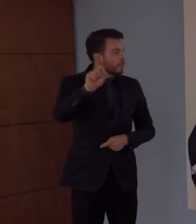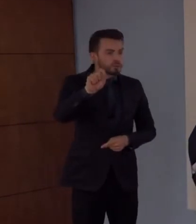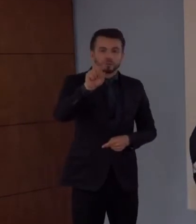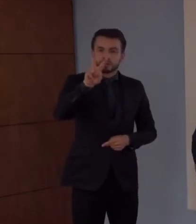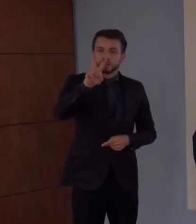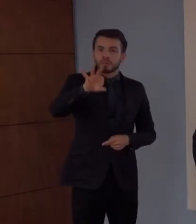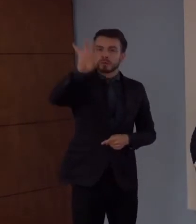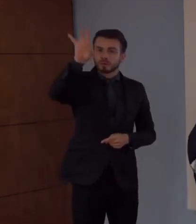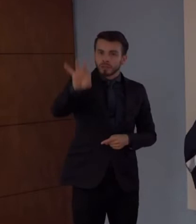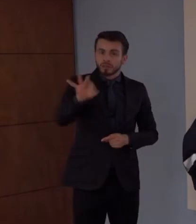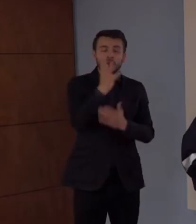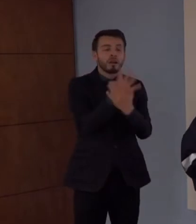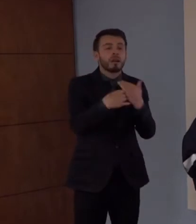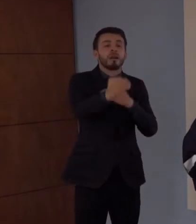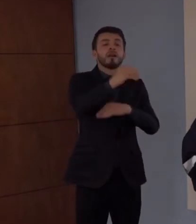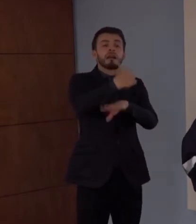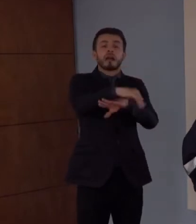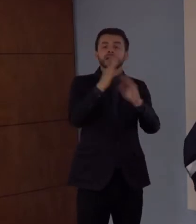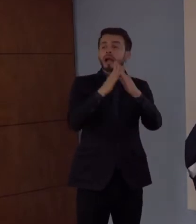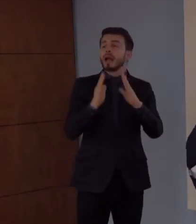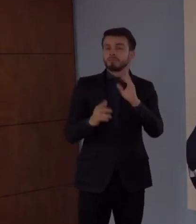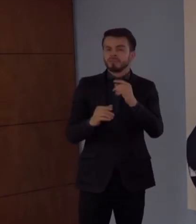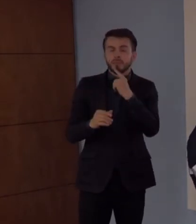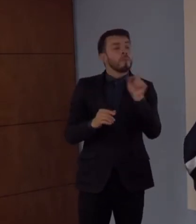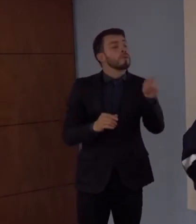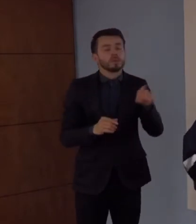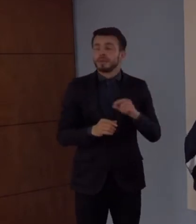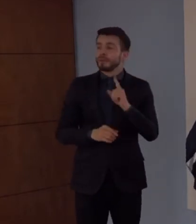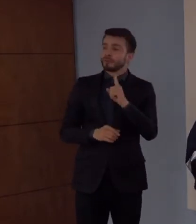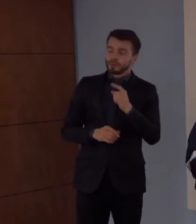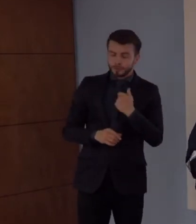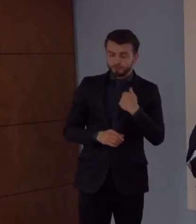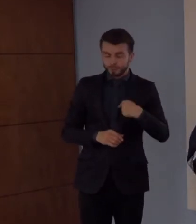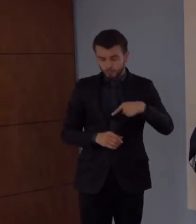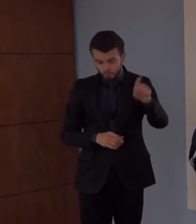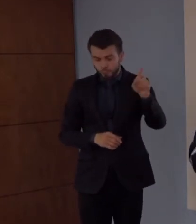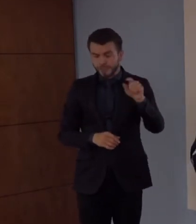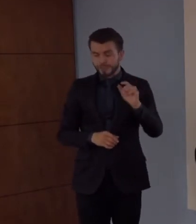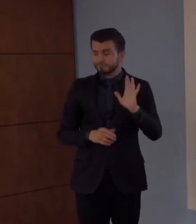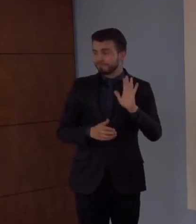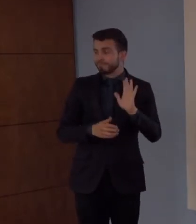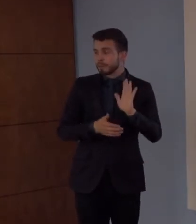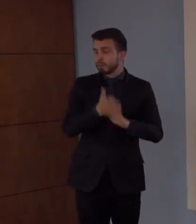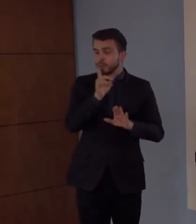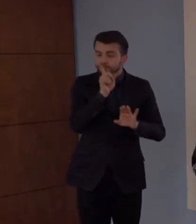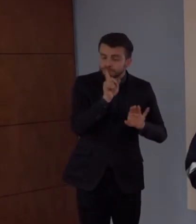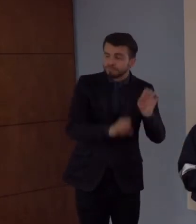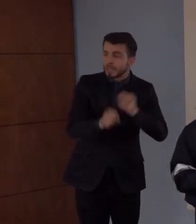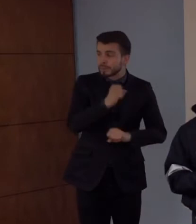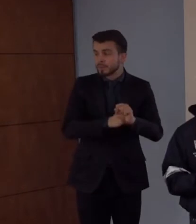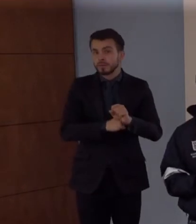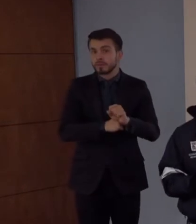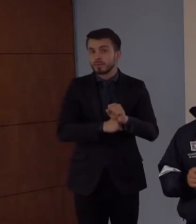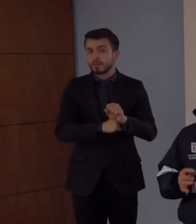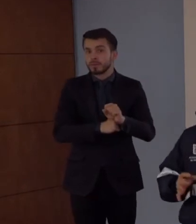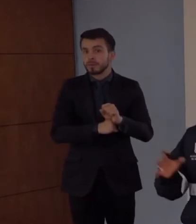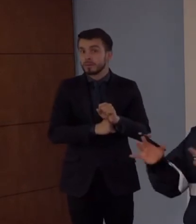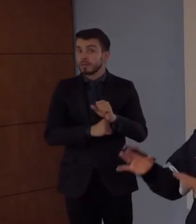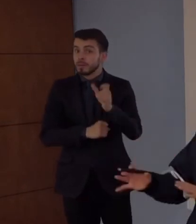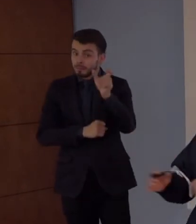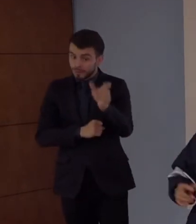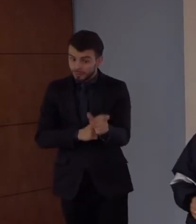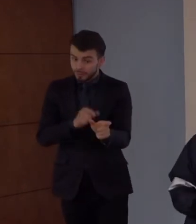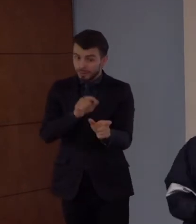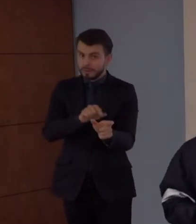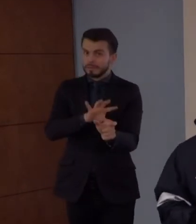dice, yo trabajo en una casa y tengo que ir a trabajar. Esa persona también tiene una familia. Esa persona